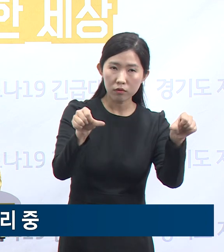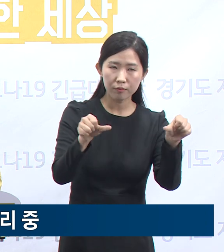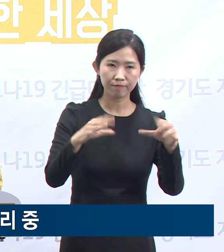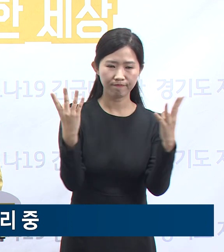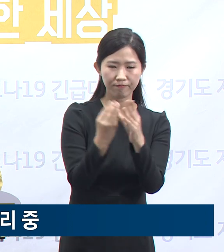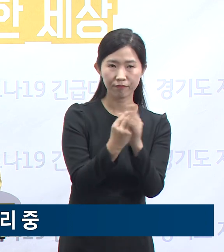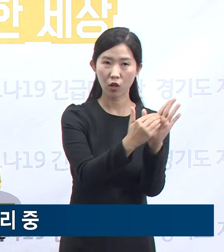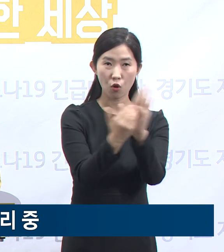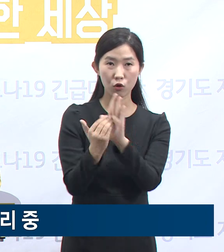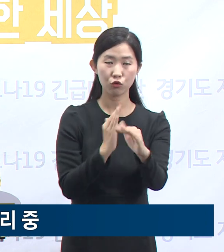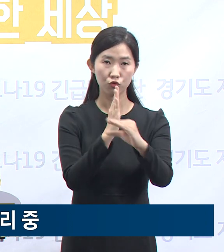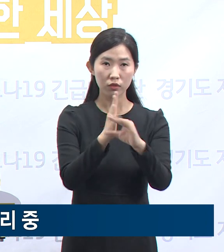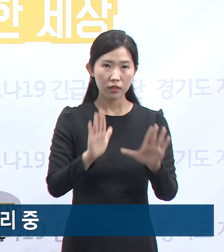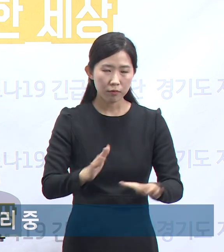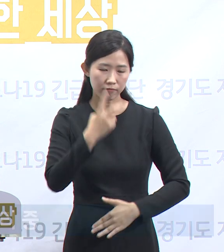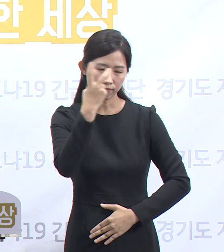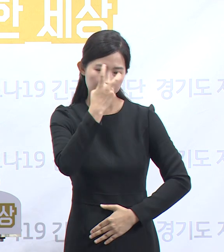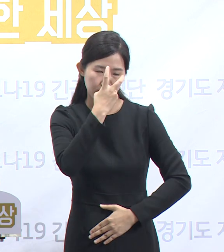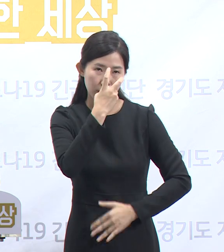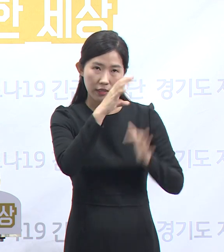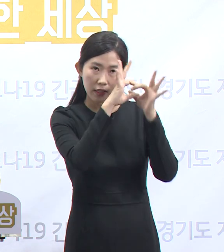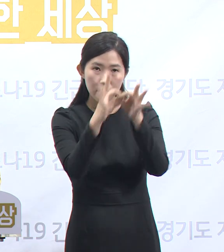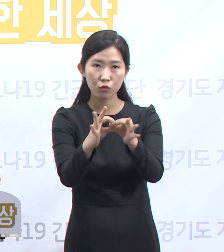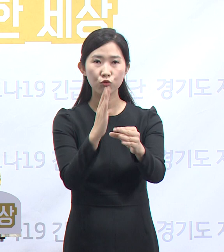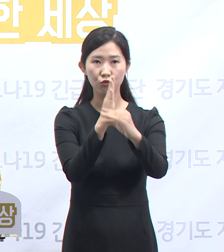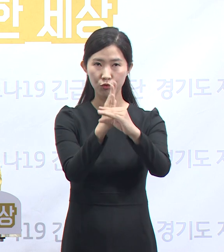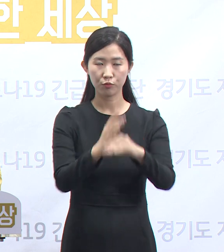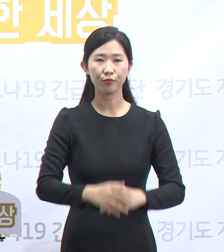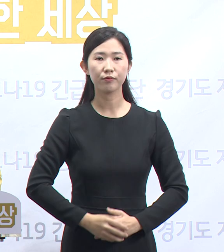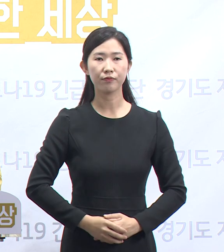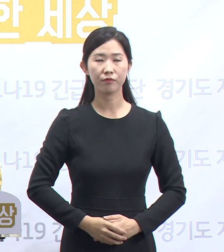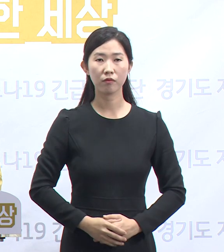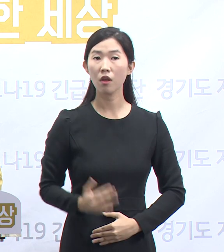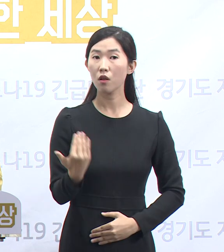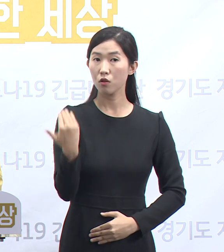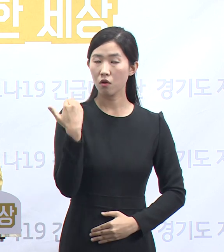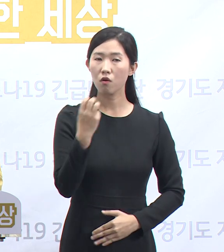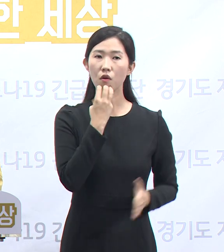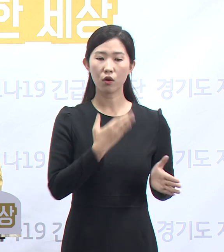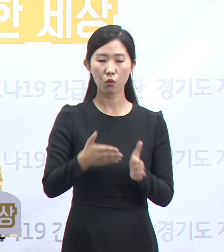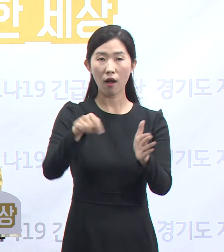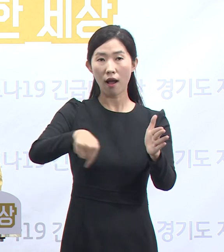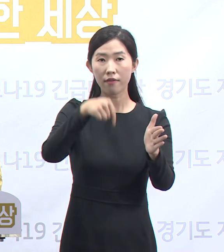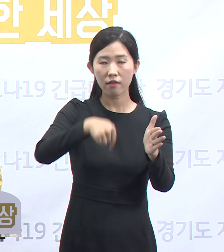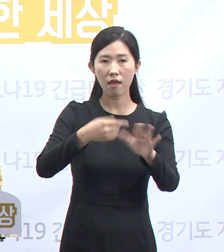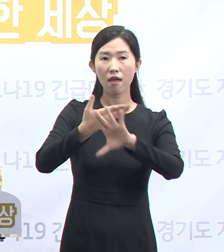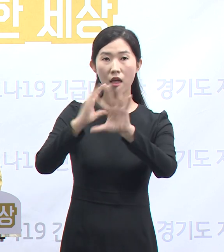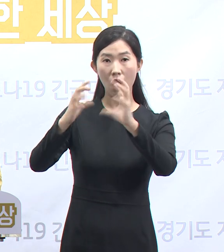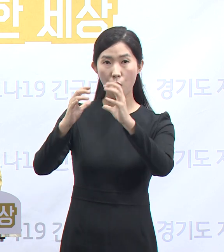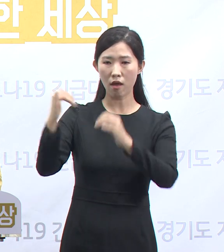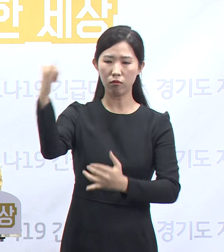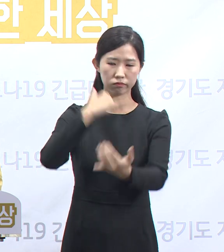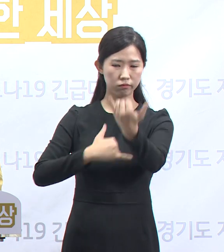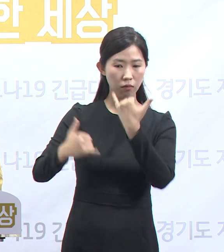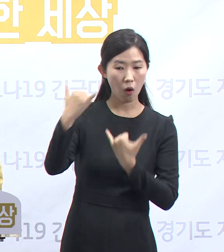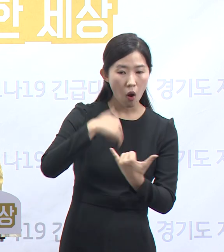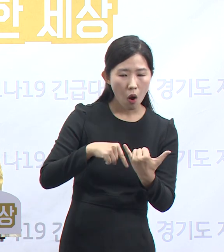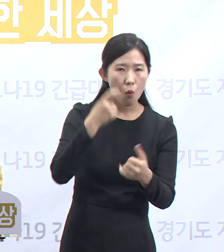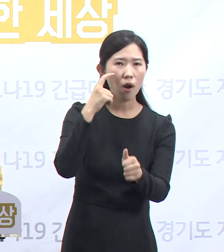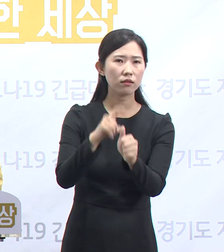중이며 지속적으로 모니터링 중입니다. 최근 도내, 해외 유입 관련 확진자 비율이 높아지고 있습니다.